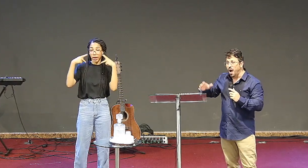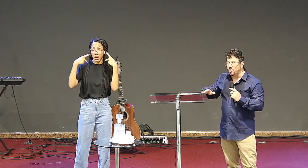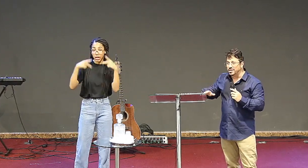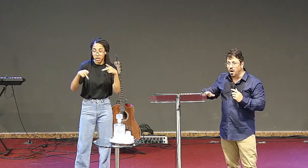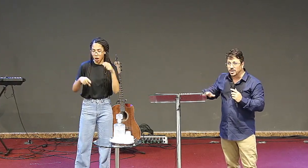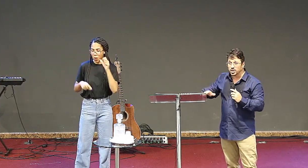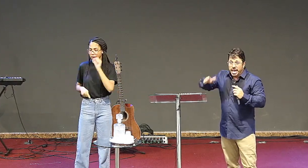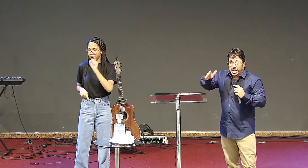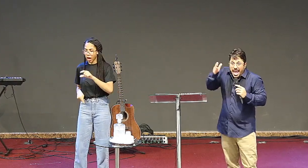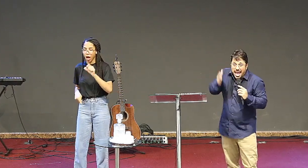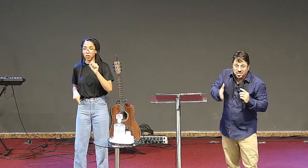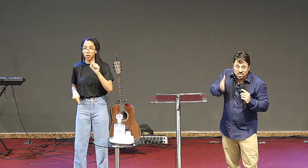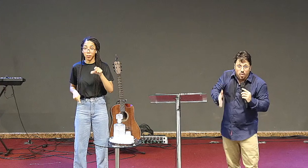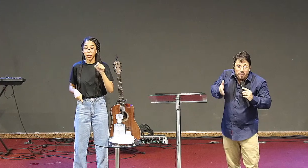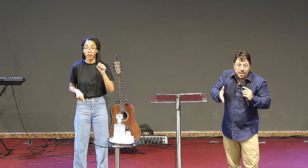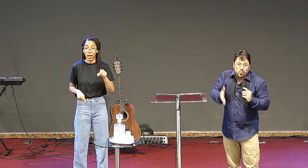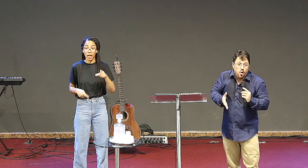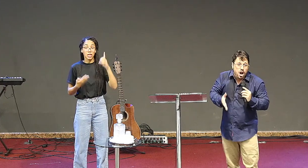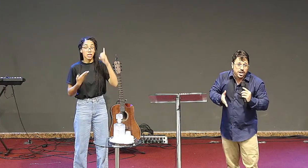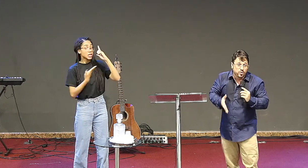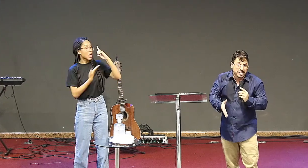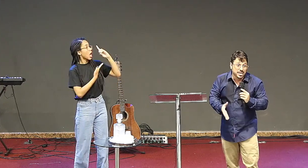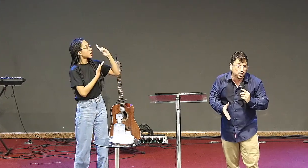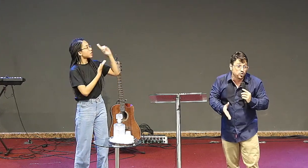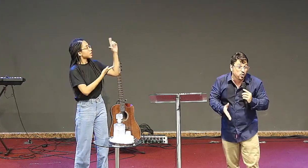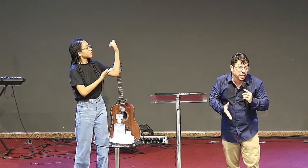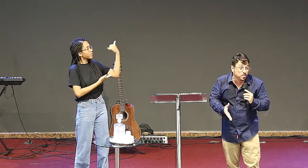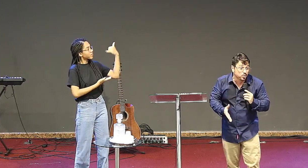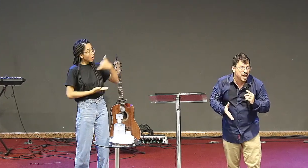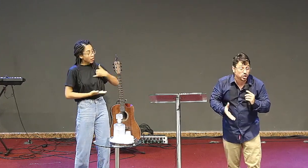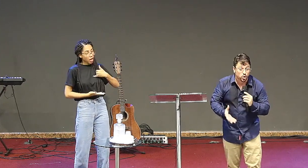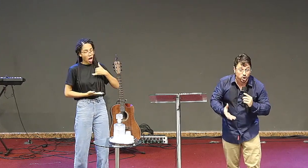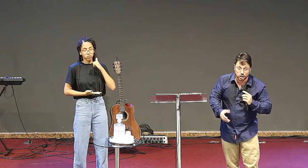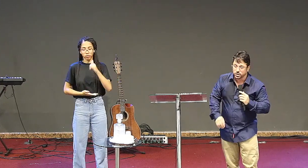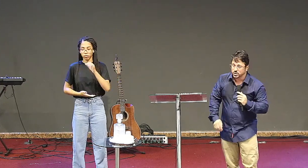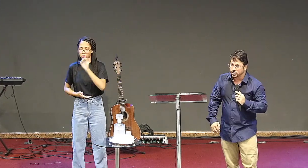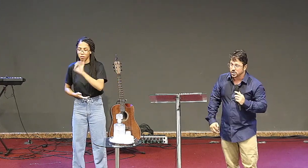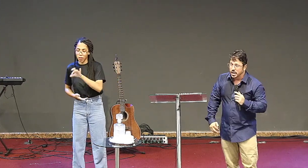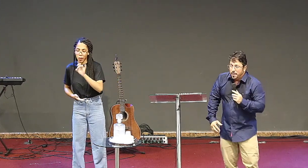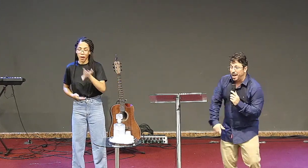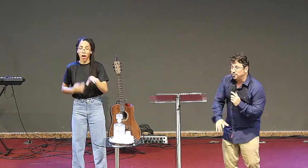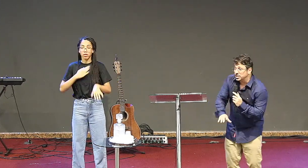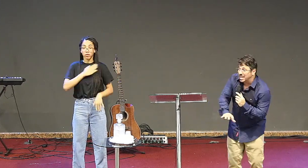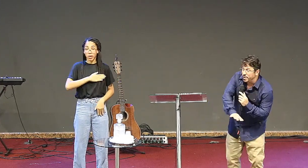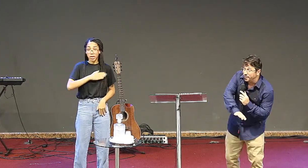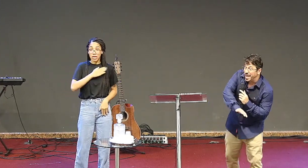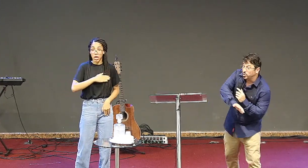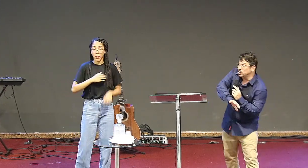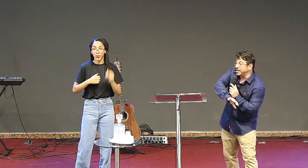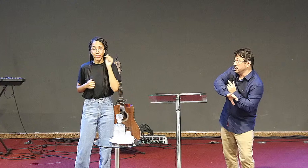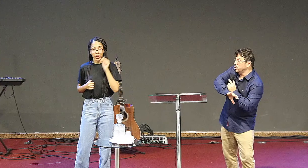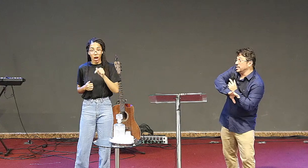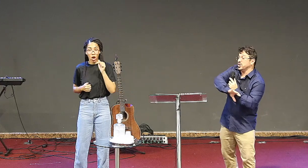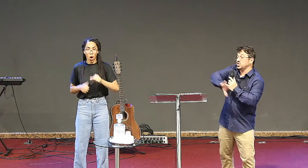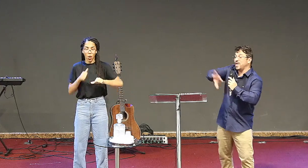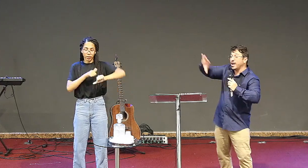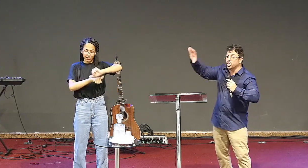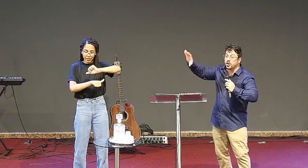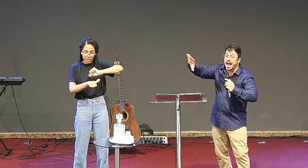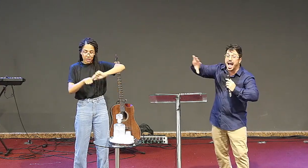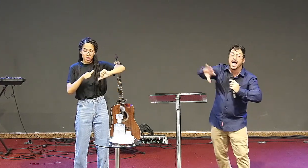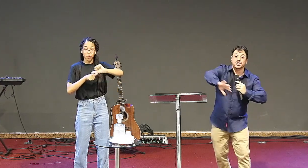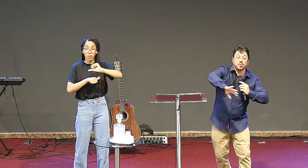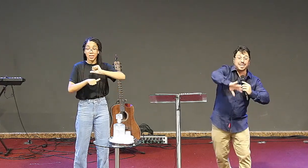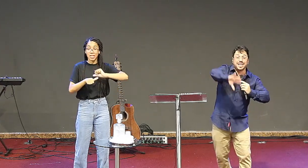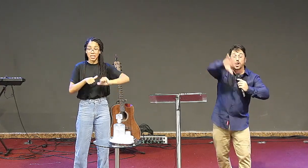tratar algo em nós e esse momento agora no início é o tempo do ajuste para você viver tudo aquilo que Deus vai